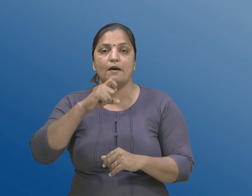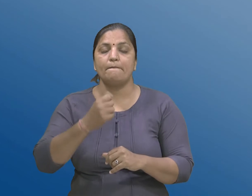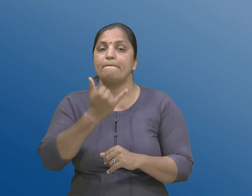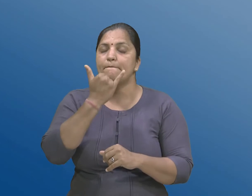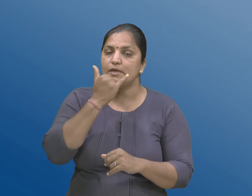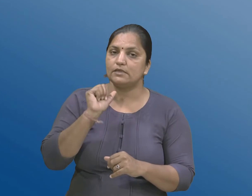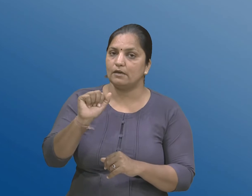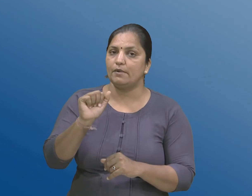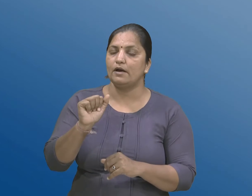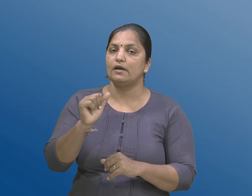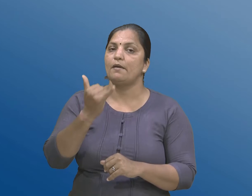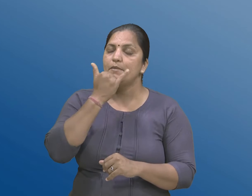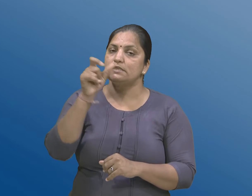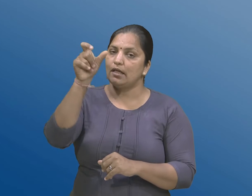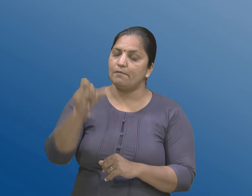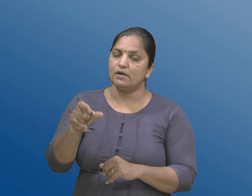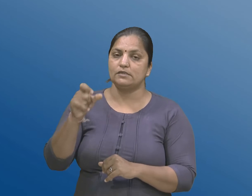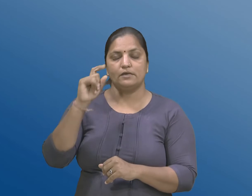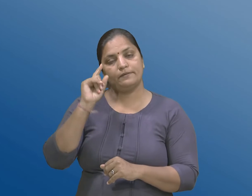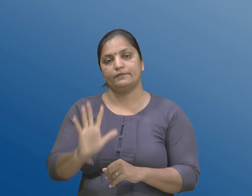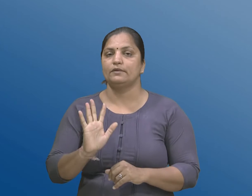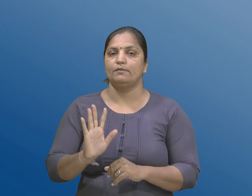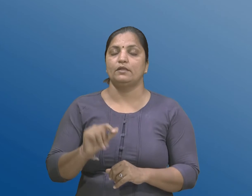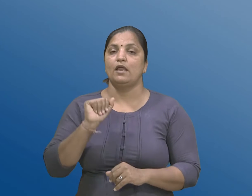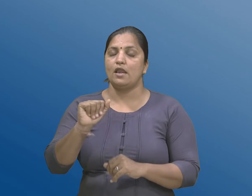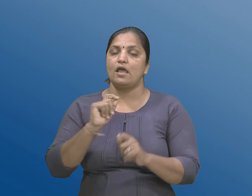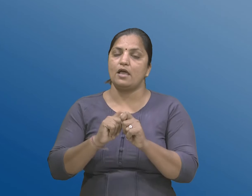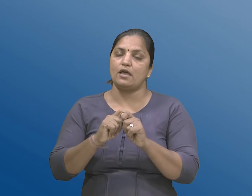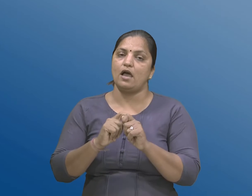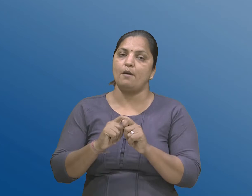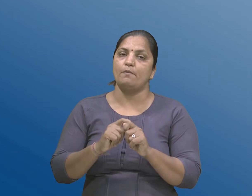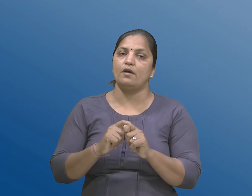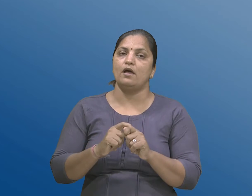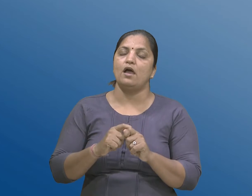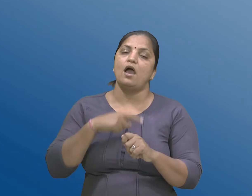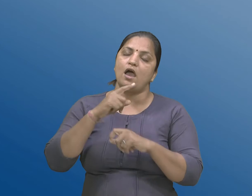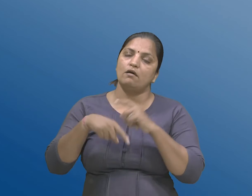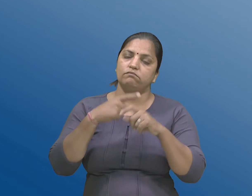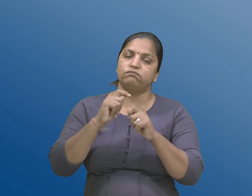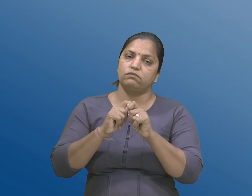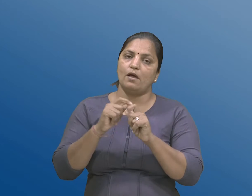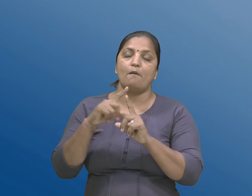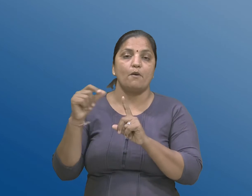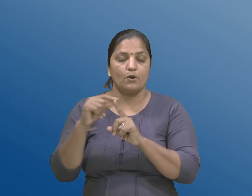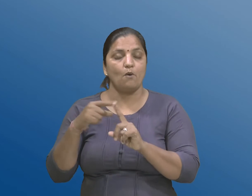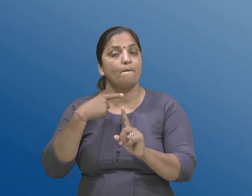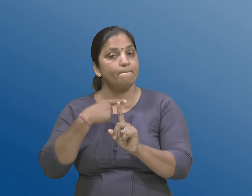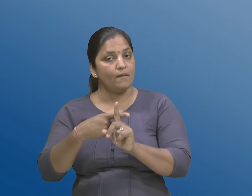गणवामा मा आवशे अने त्यवनी सामे आगलनी कारेवाही चलाववा अने तद अनुसार सजा